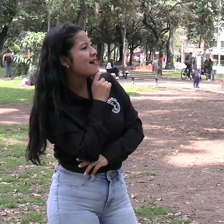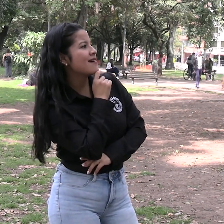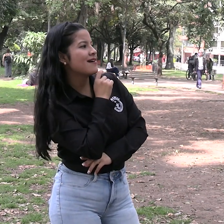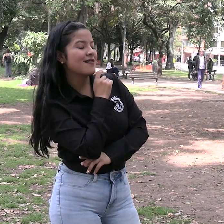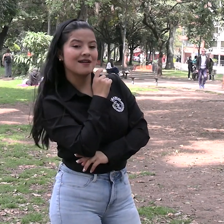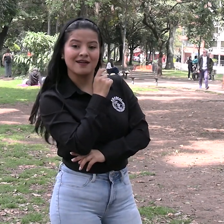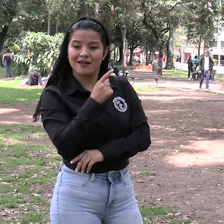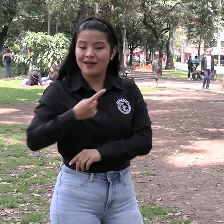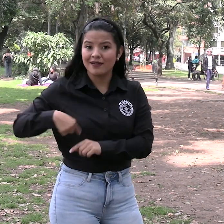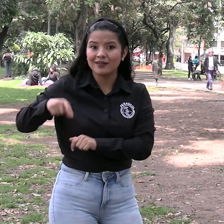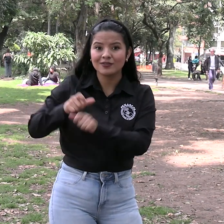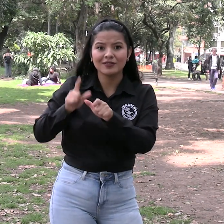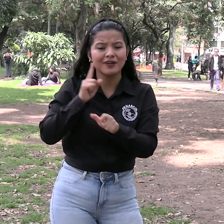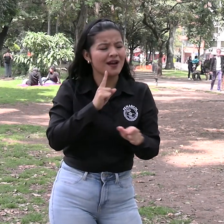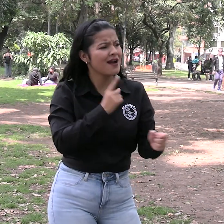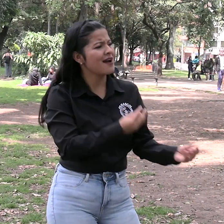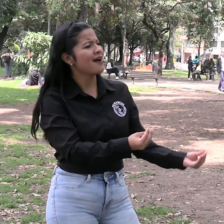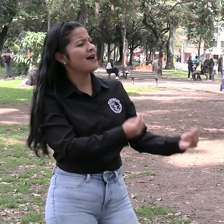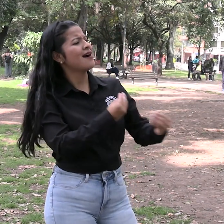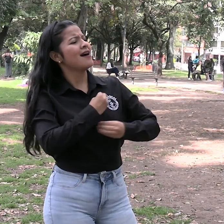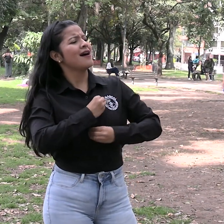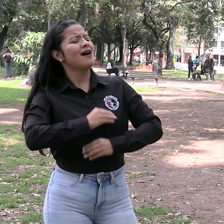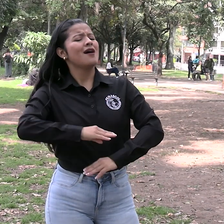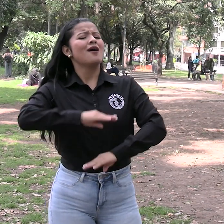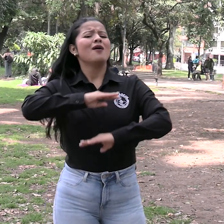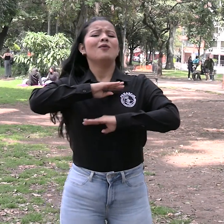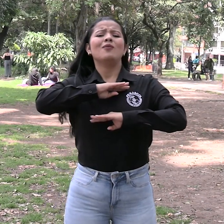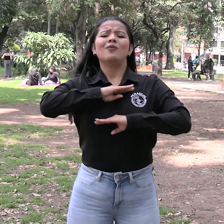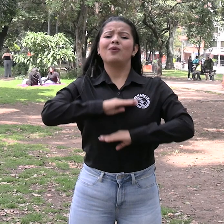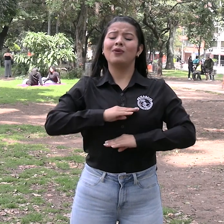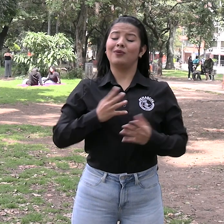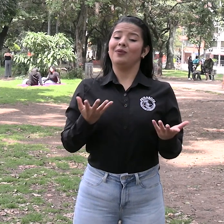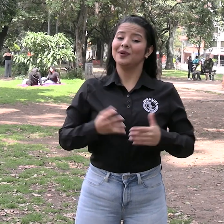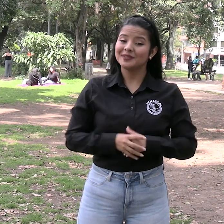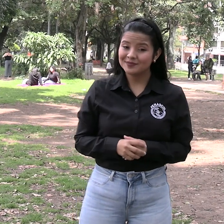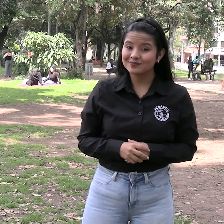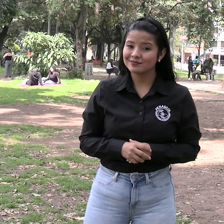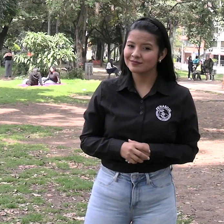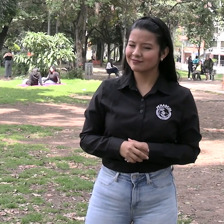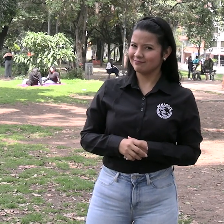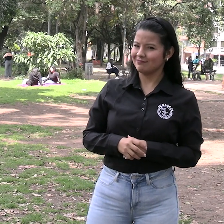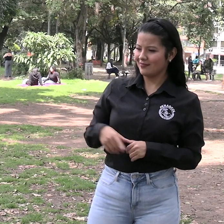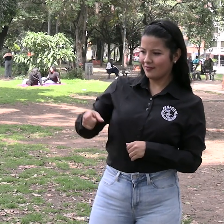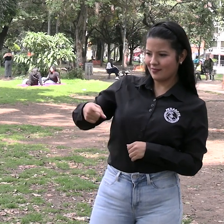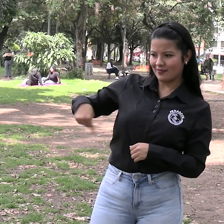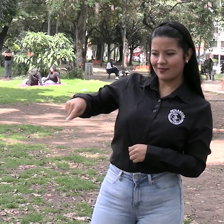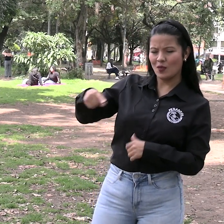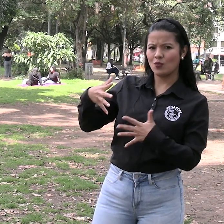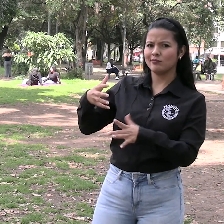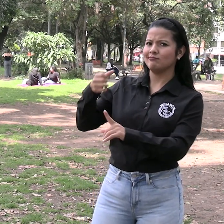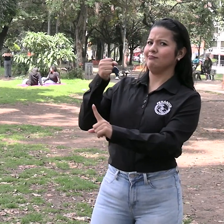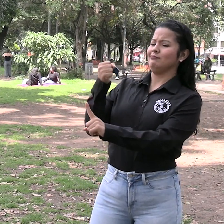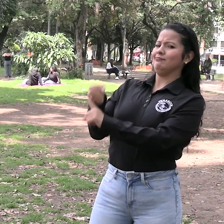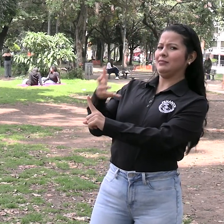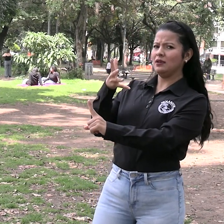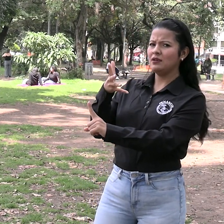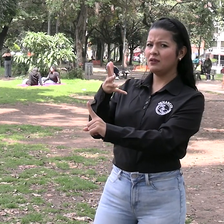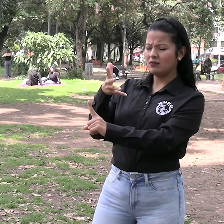información de manera oportuna, dándoles tranquilidad. El impacto